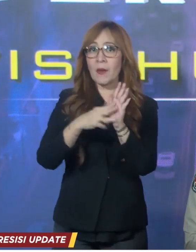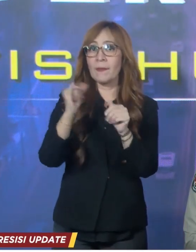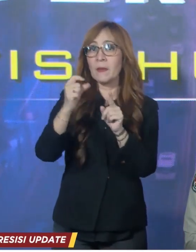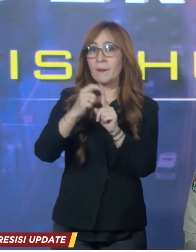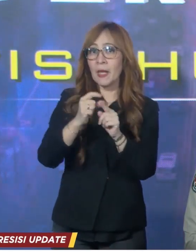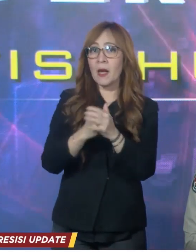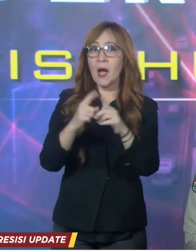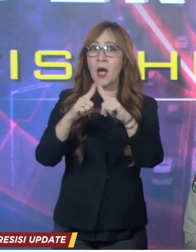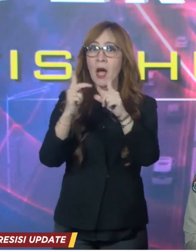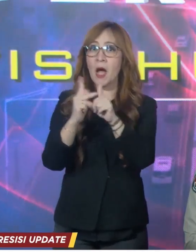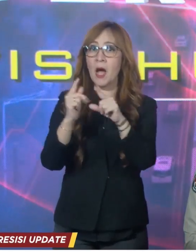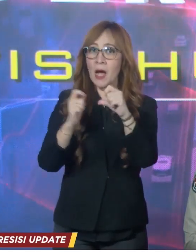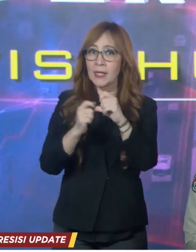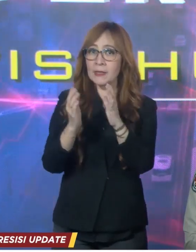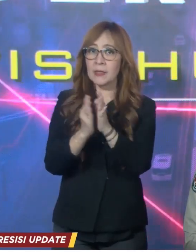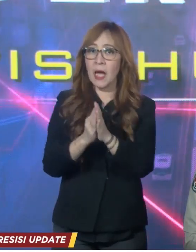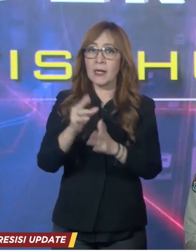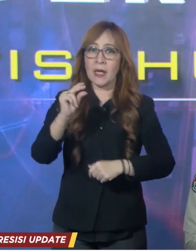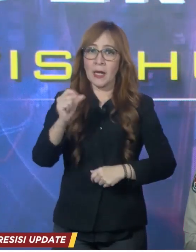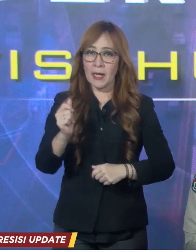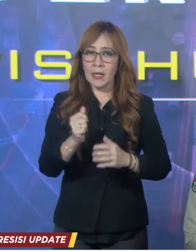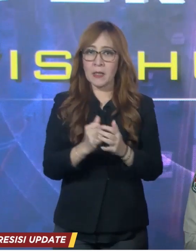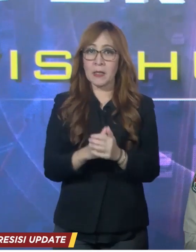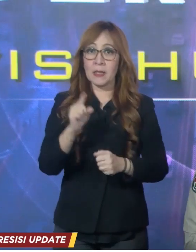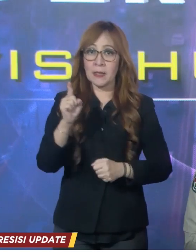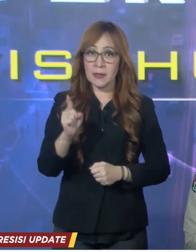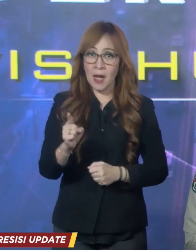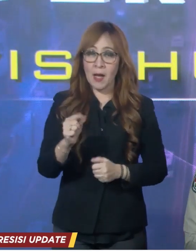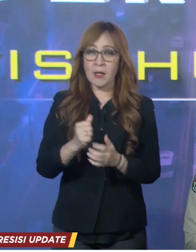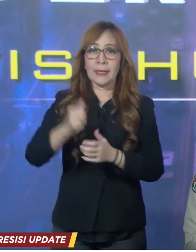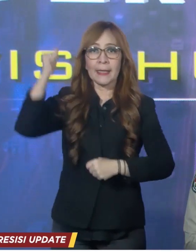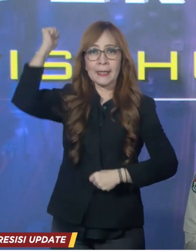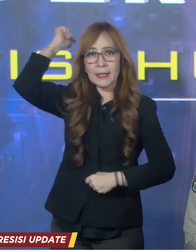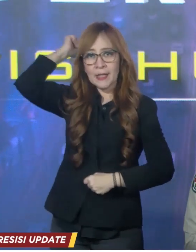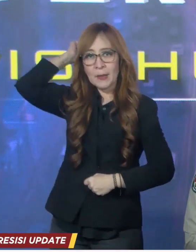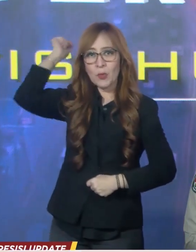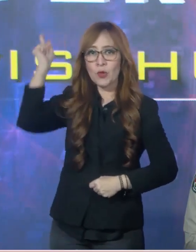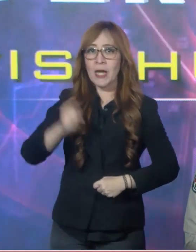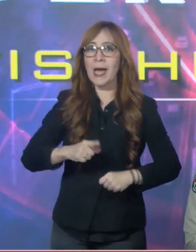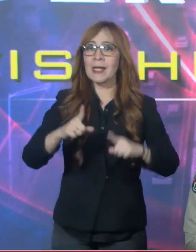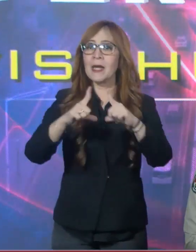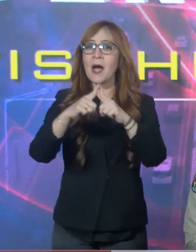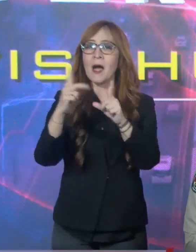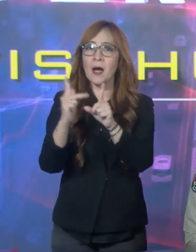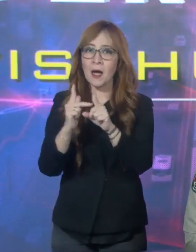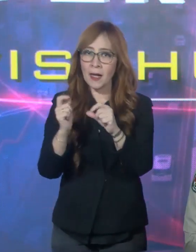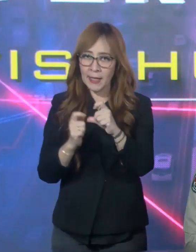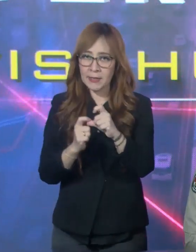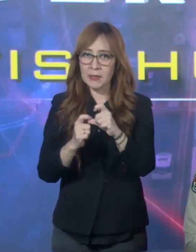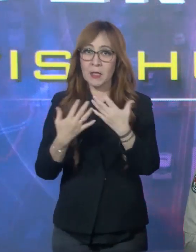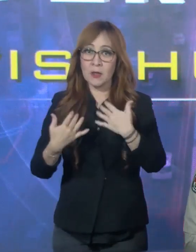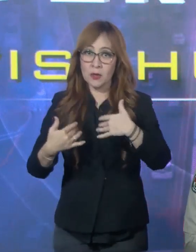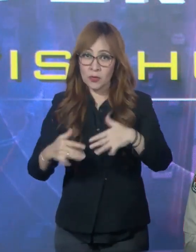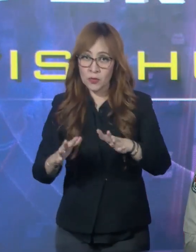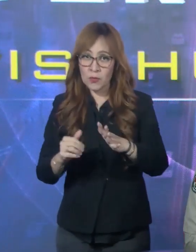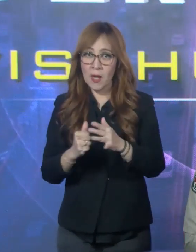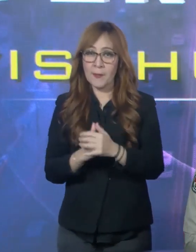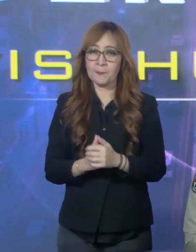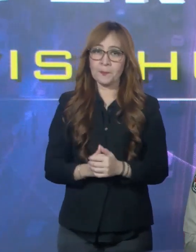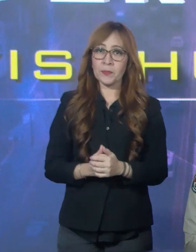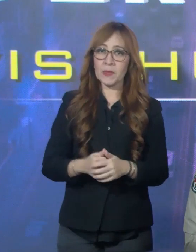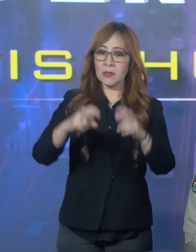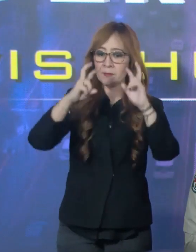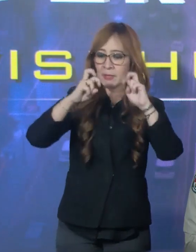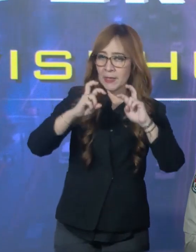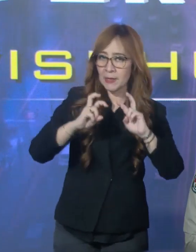sodari AHS, dan sodari R yang merupakan ibu dari sodari AHS. Setelah dilakukan